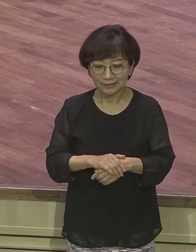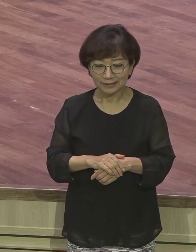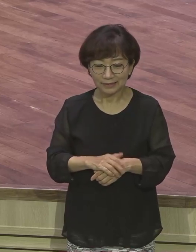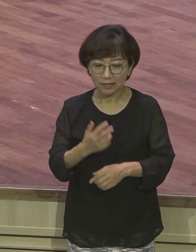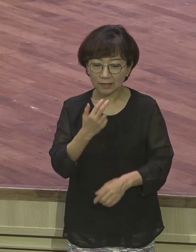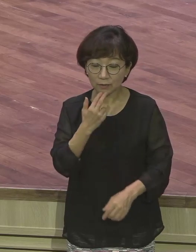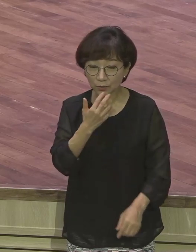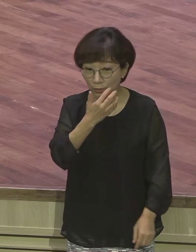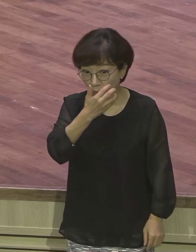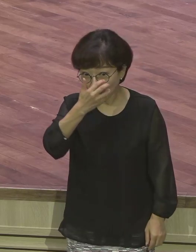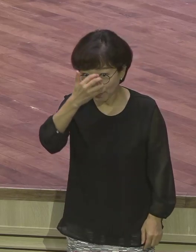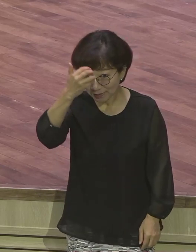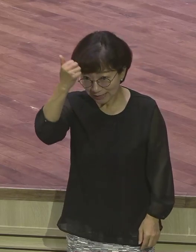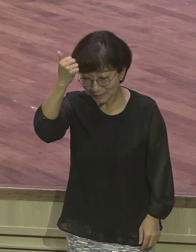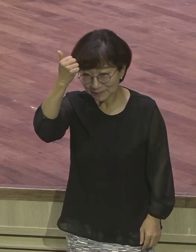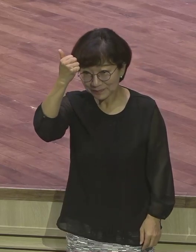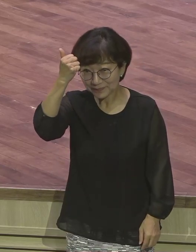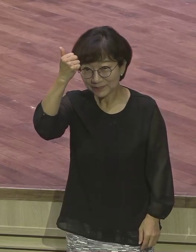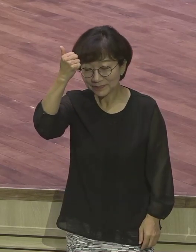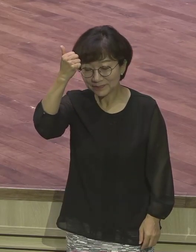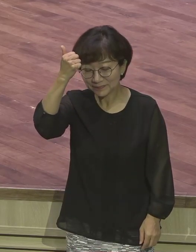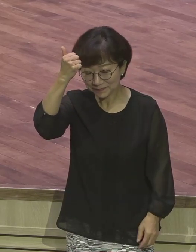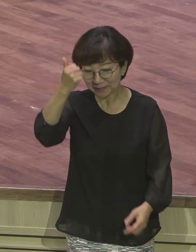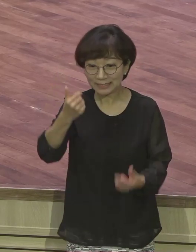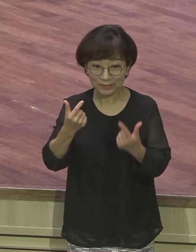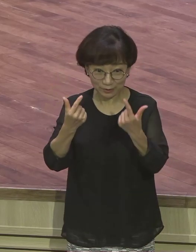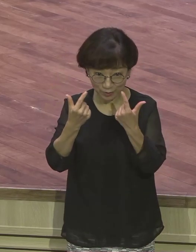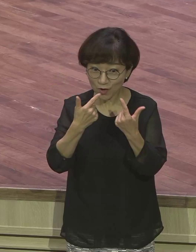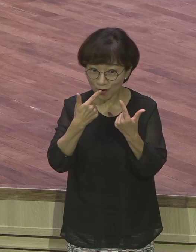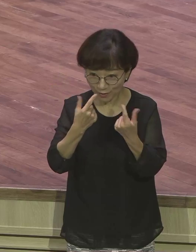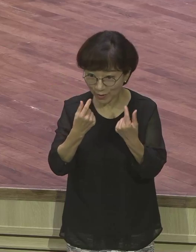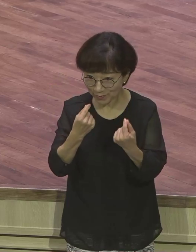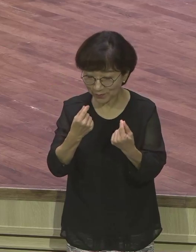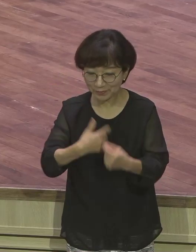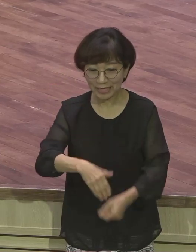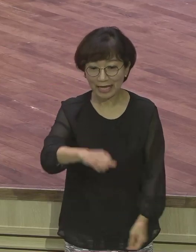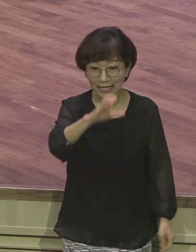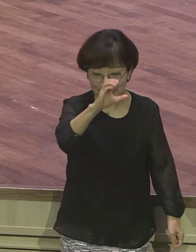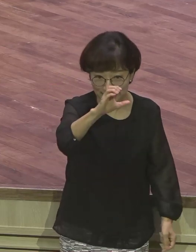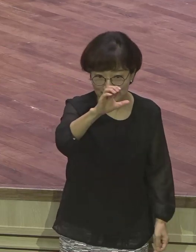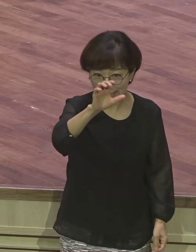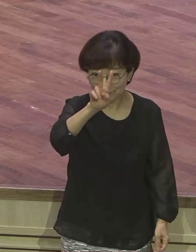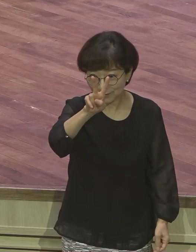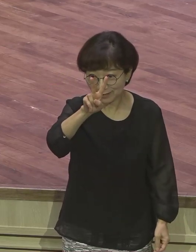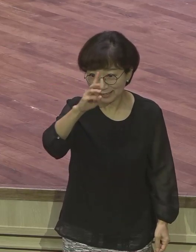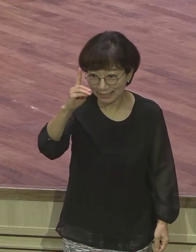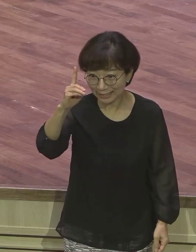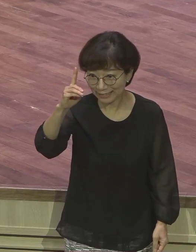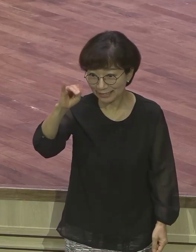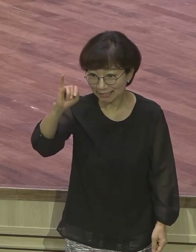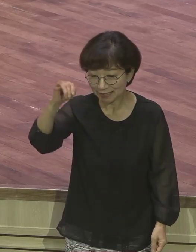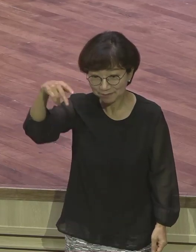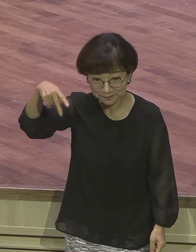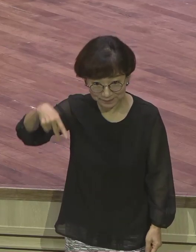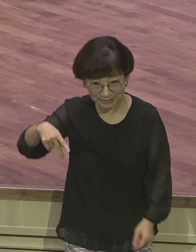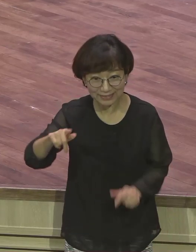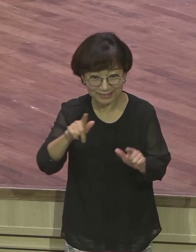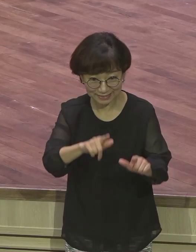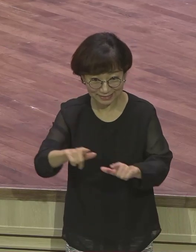지속적으로 CVD IP 이 삶을 삶에서 오직 여호와의 뜻만이